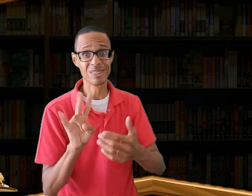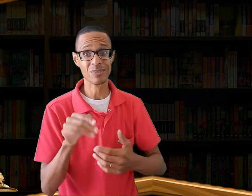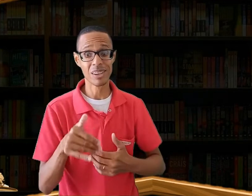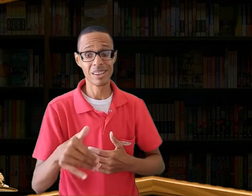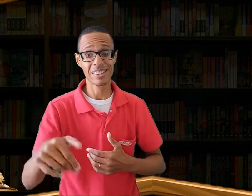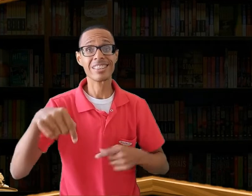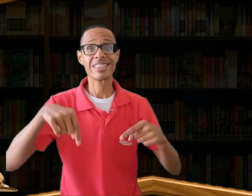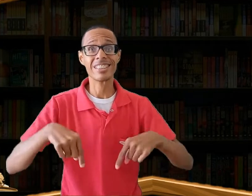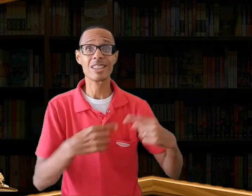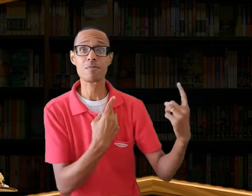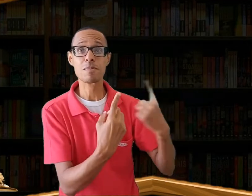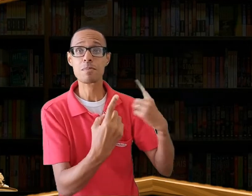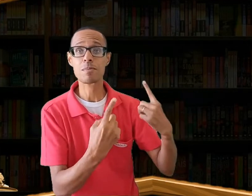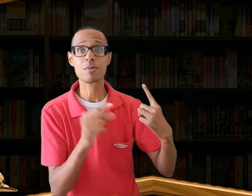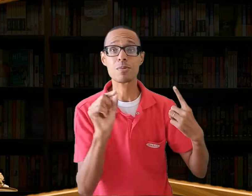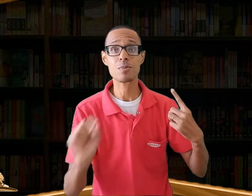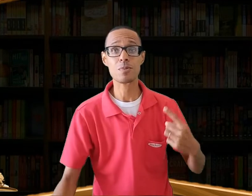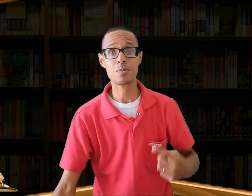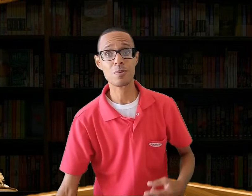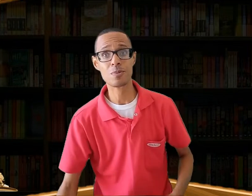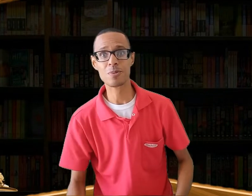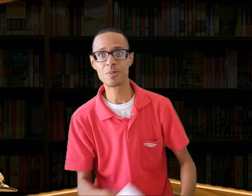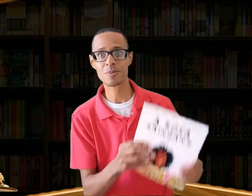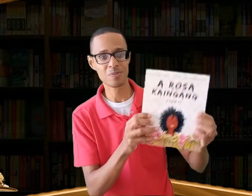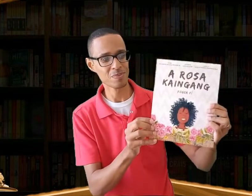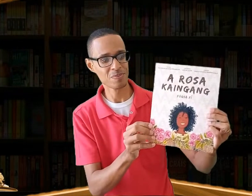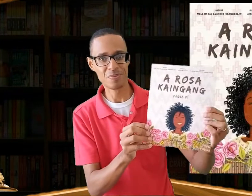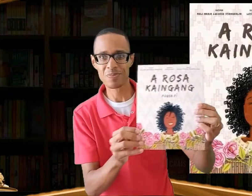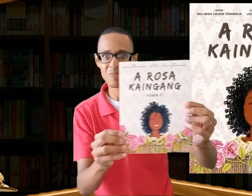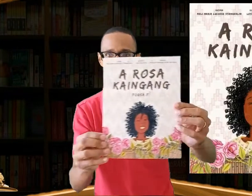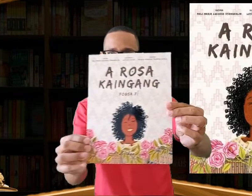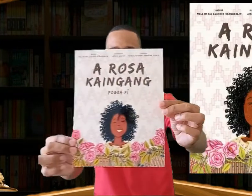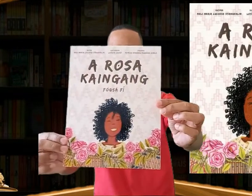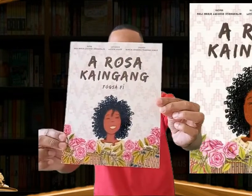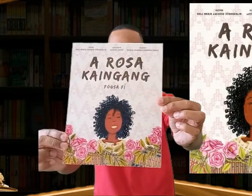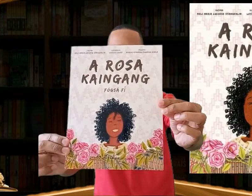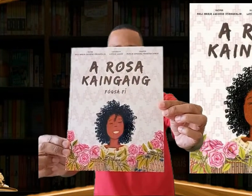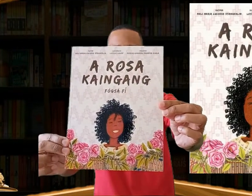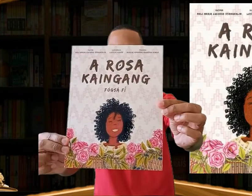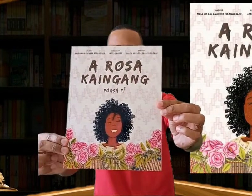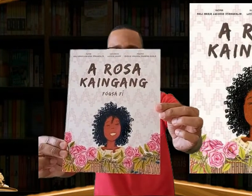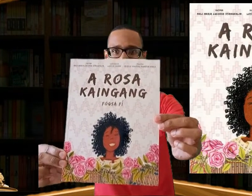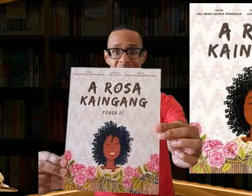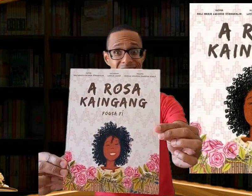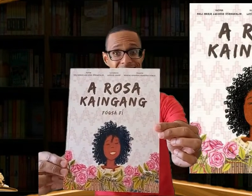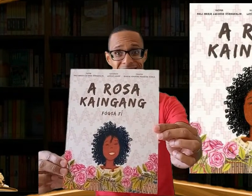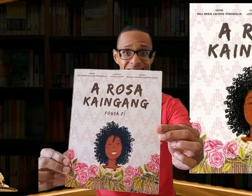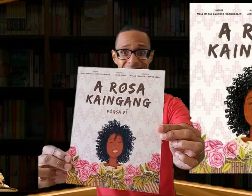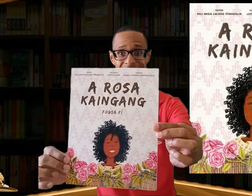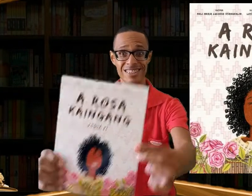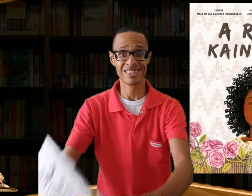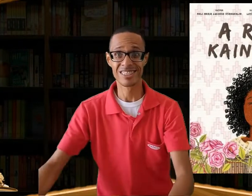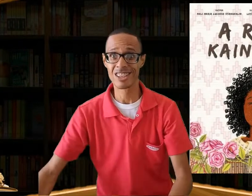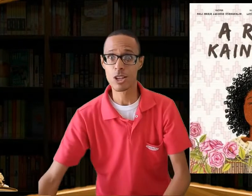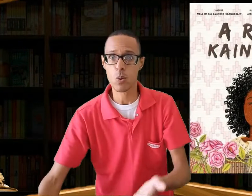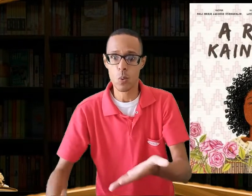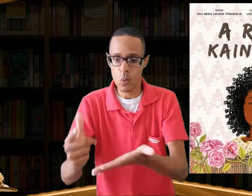Letícia vai falar sobre o seu trabalho como ilustradora na produção desta obra. A Rosa